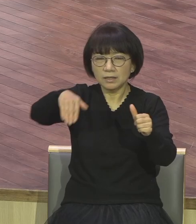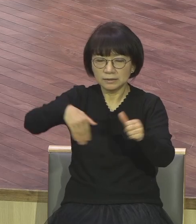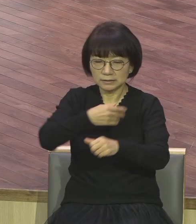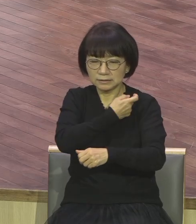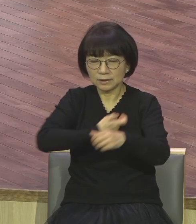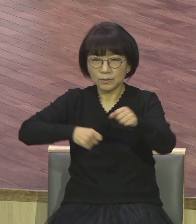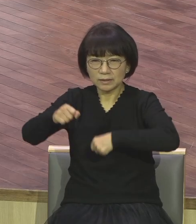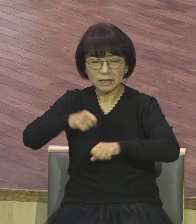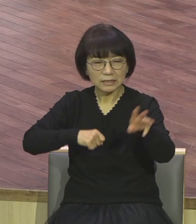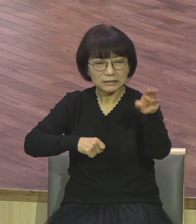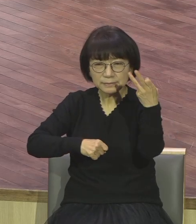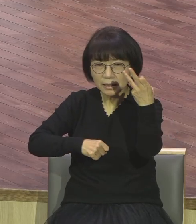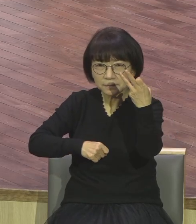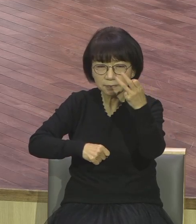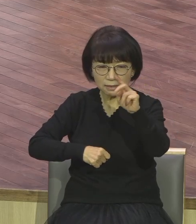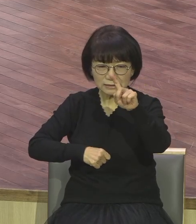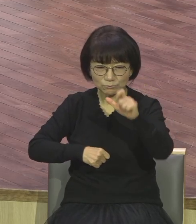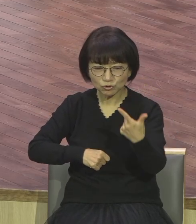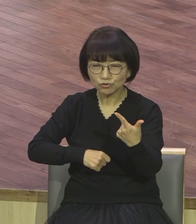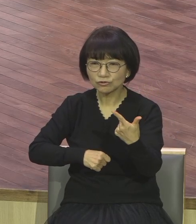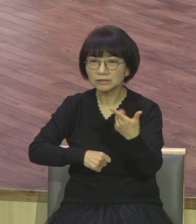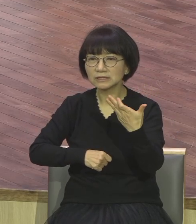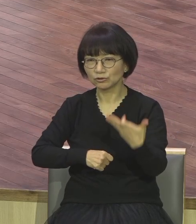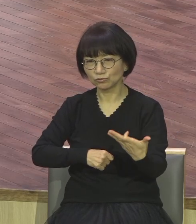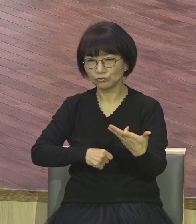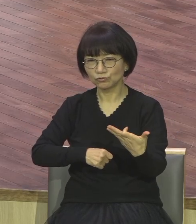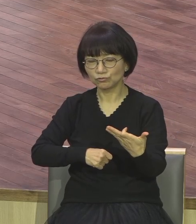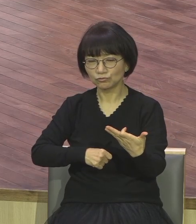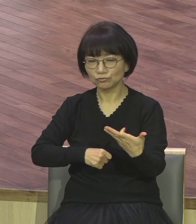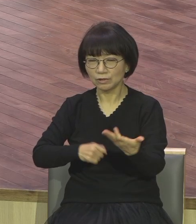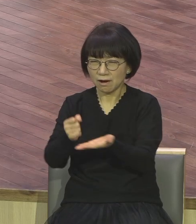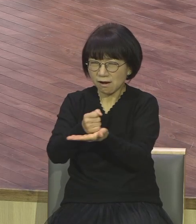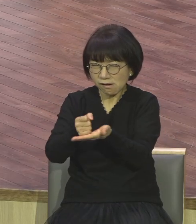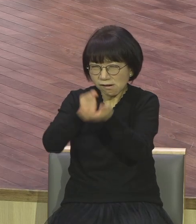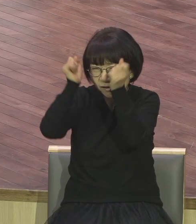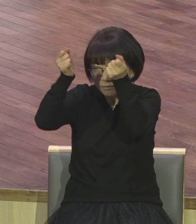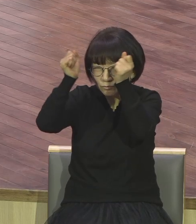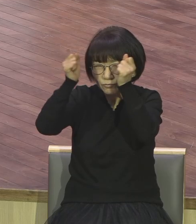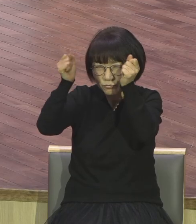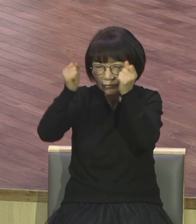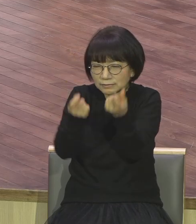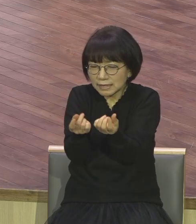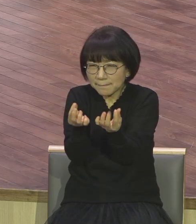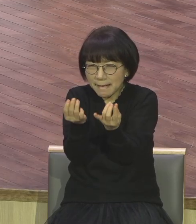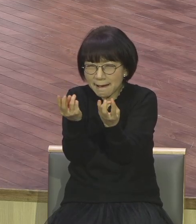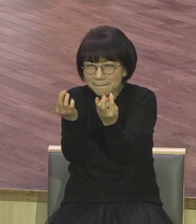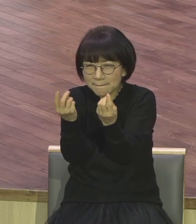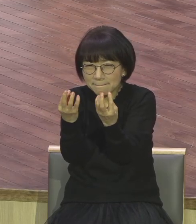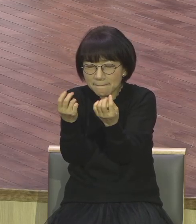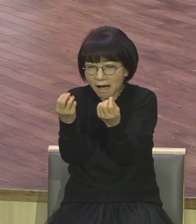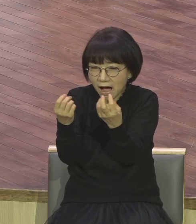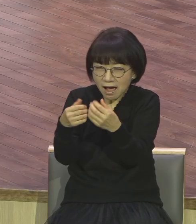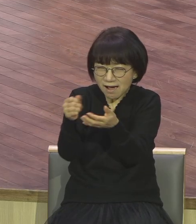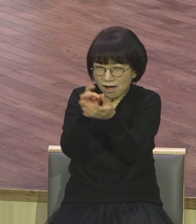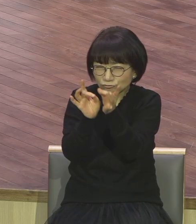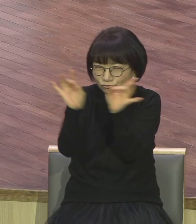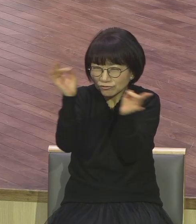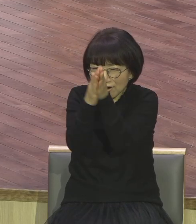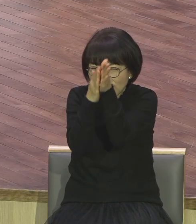무속 점술 우상 그것밖에 없거든 그 당시에 이방인들을 위해서 성교하러 나가보니까